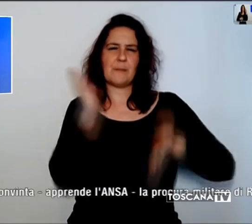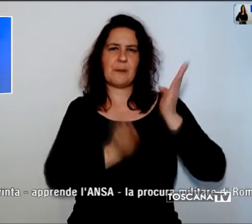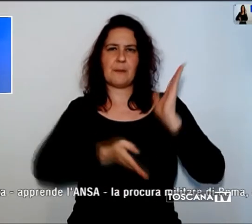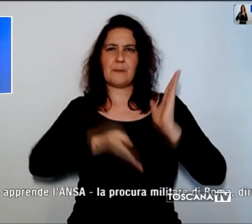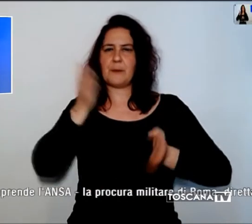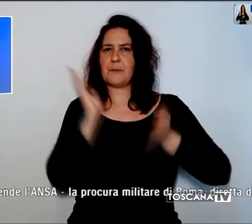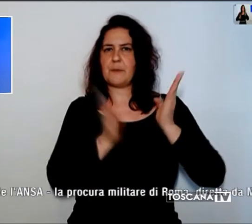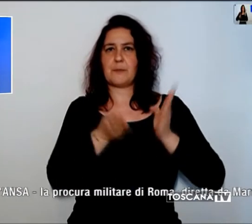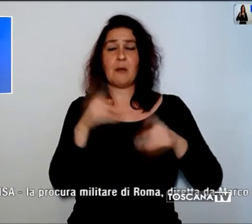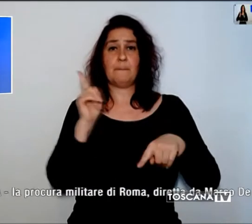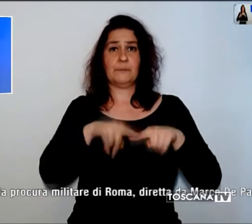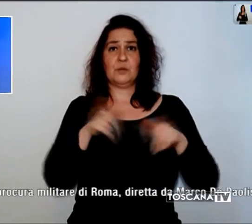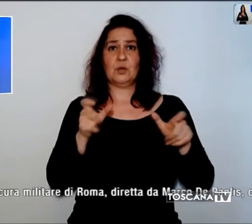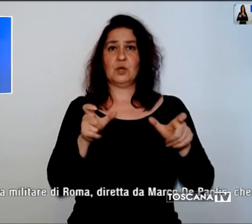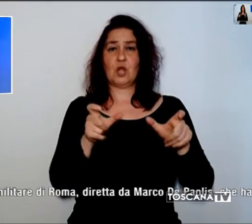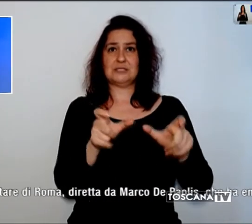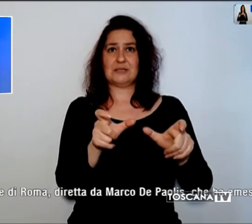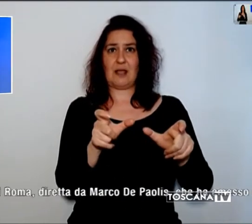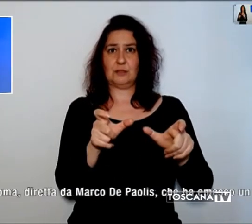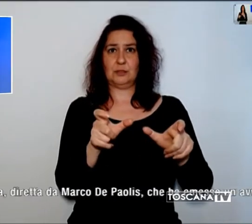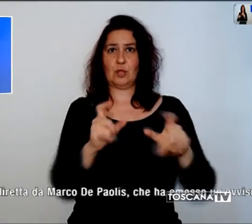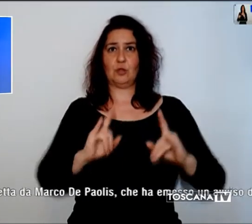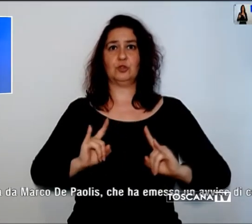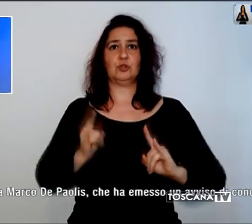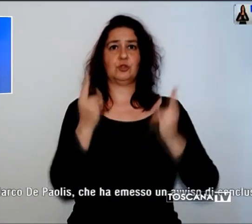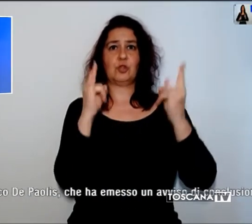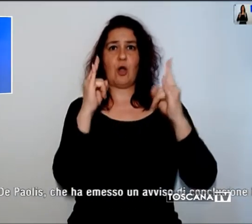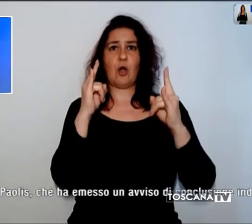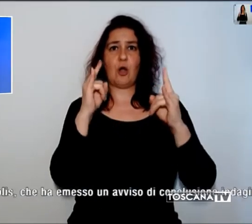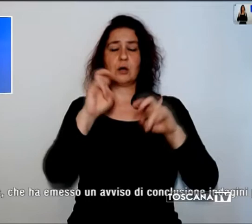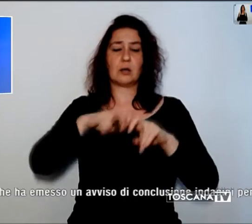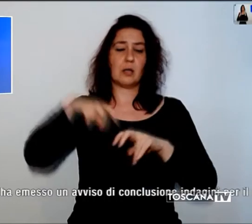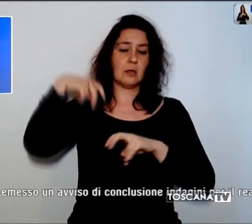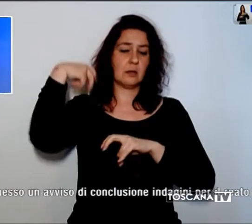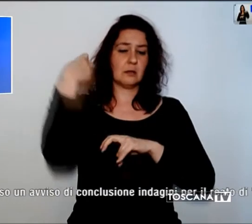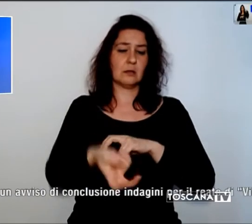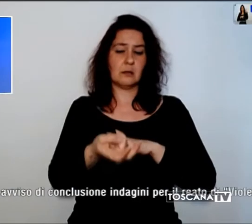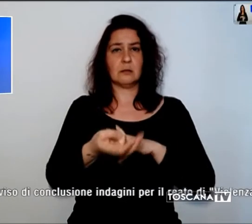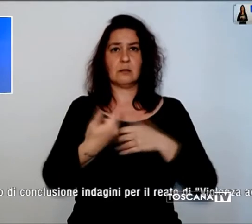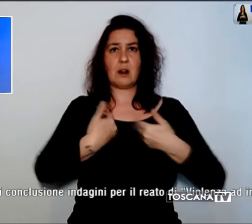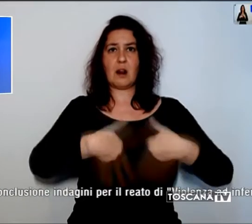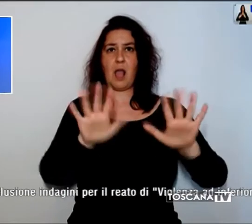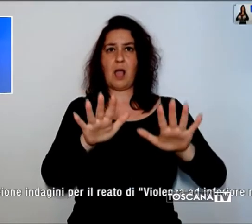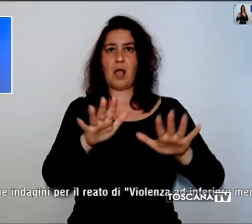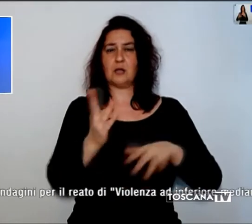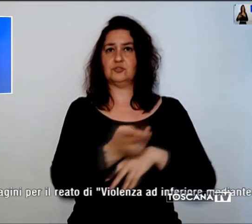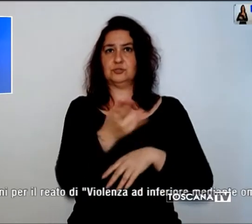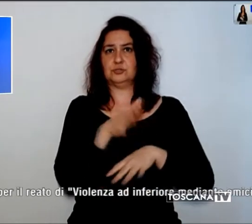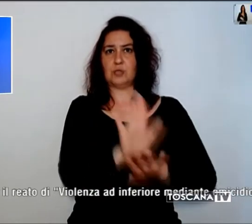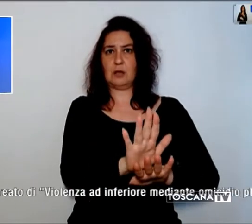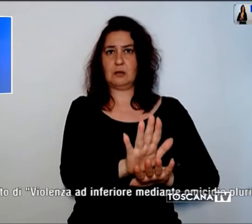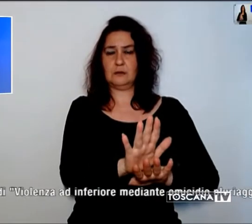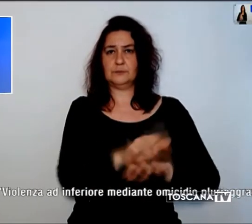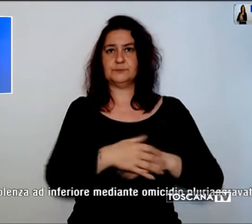costrinsero a salire su una torre da cui lo fecero cadere e lo lasciarono agonizzante a terra. Ne è